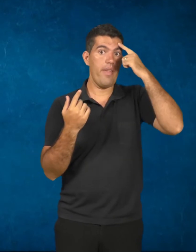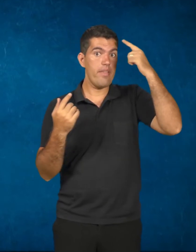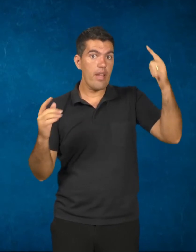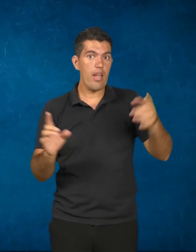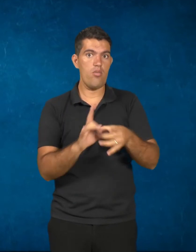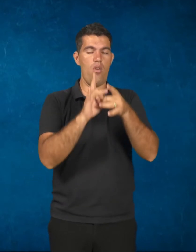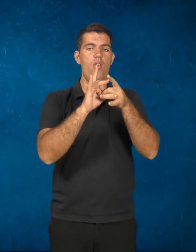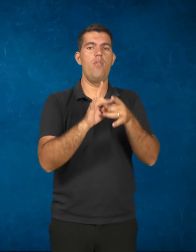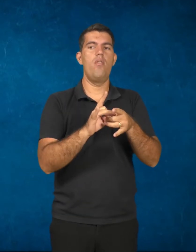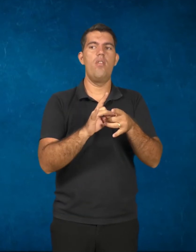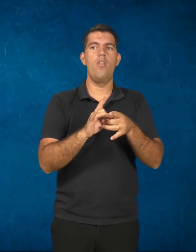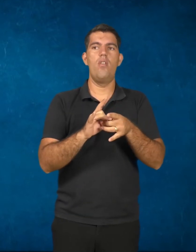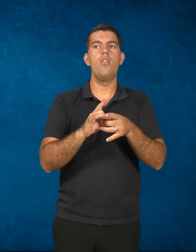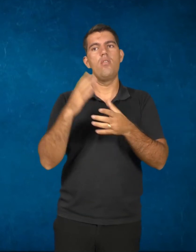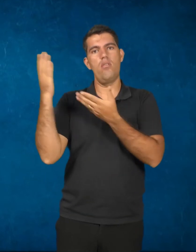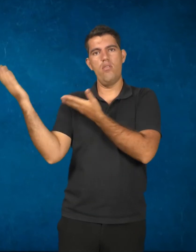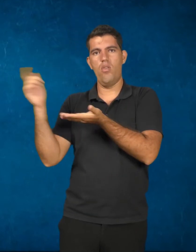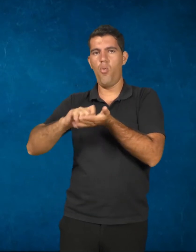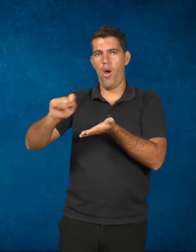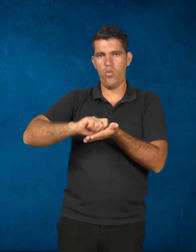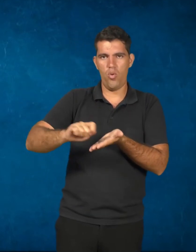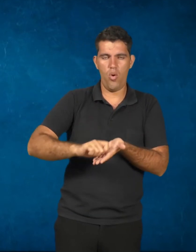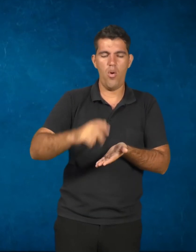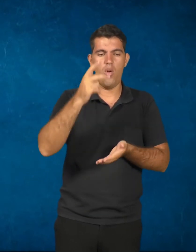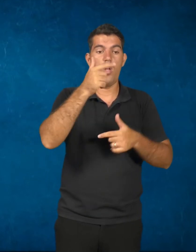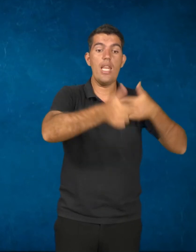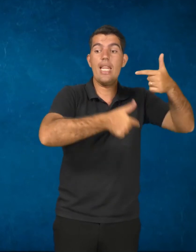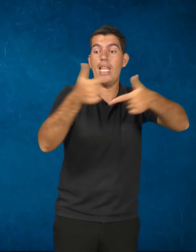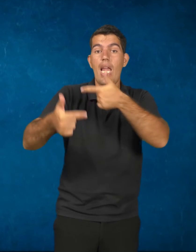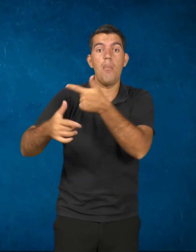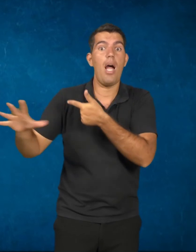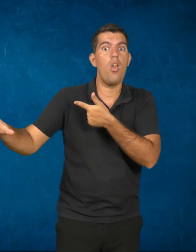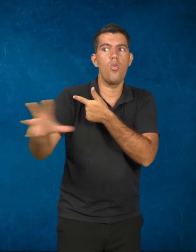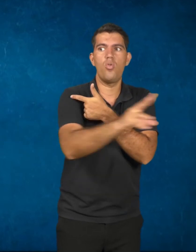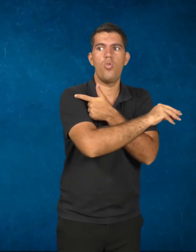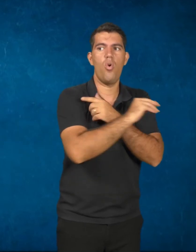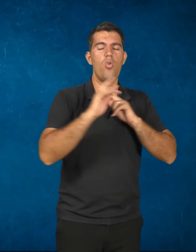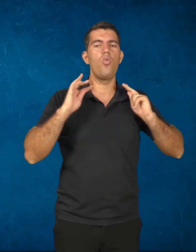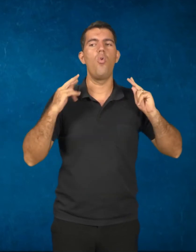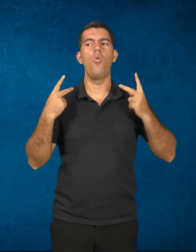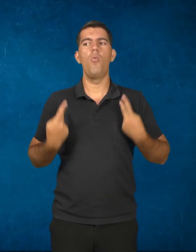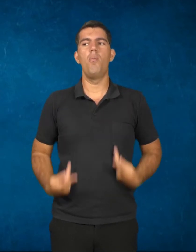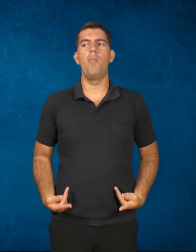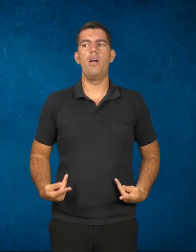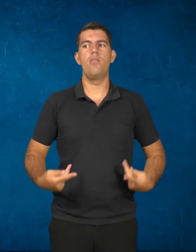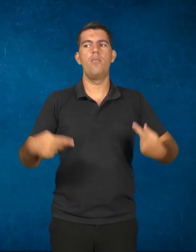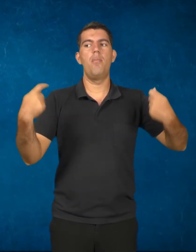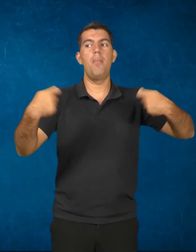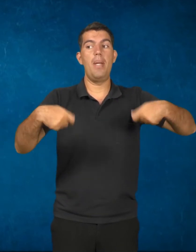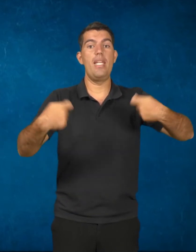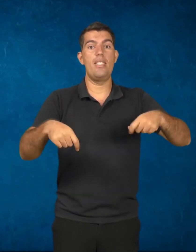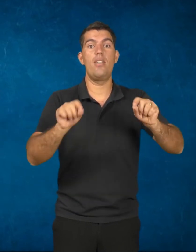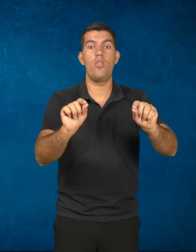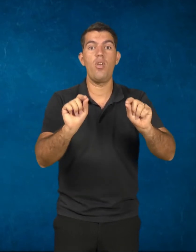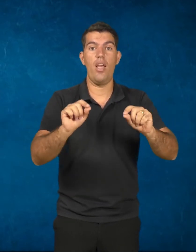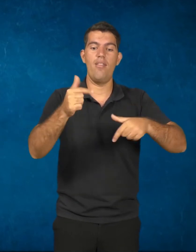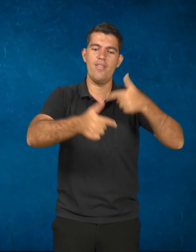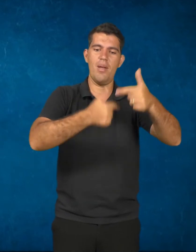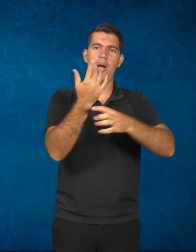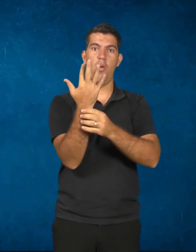para a Saviani, então, todo o trabalho humano, ele requer um trabalho manual e um